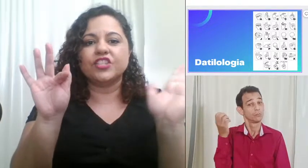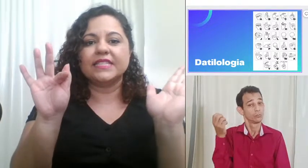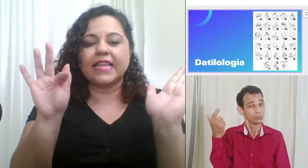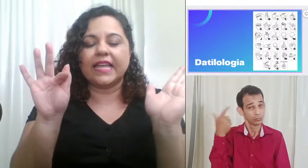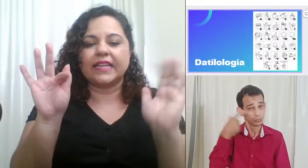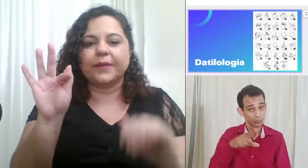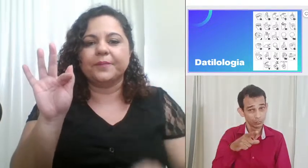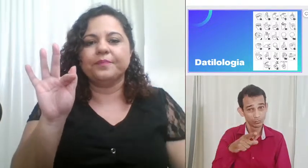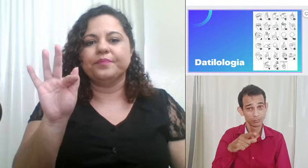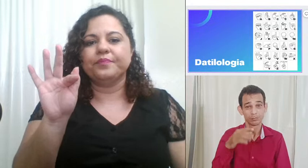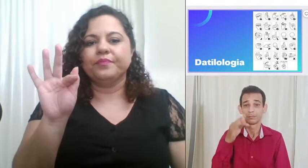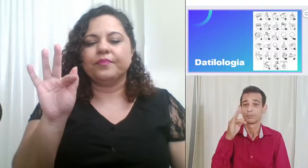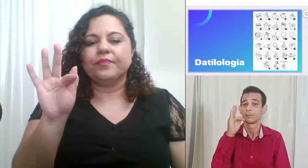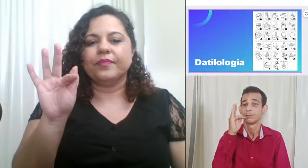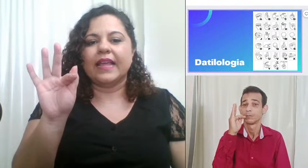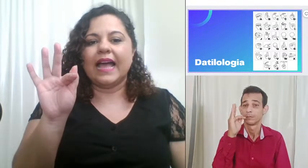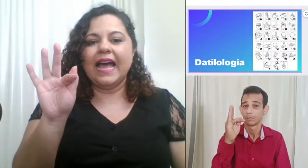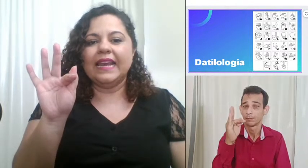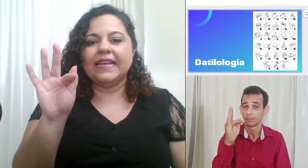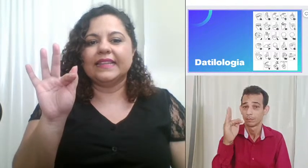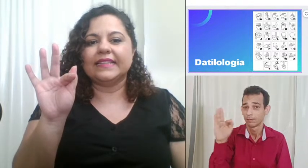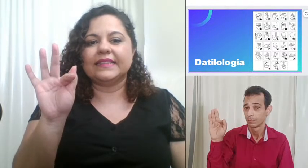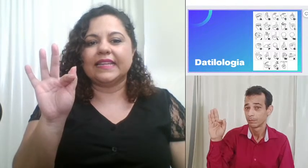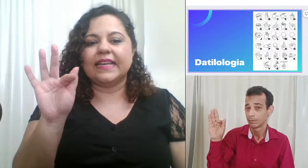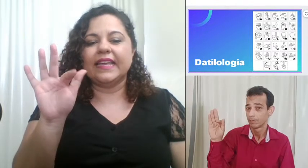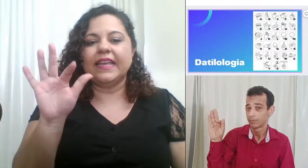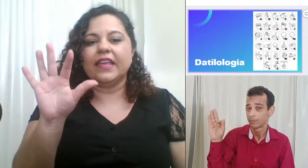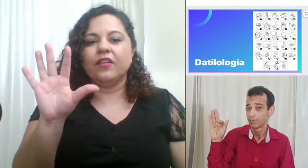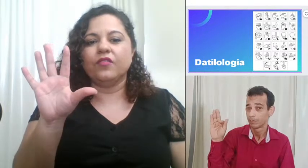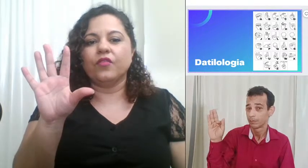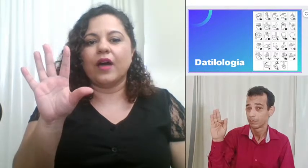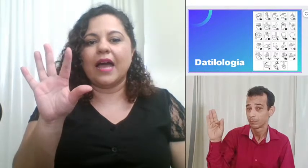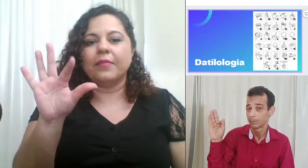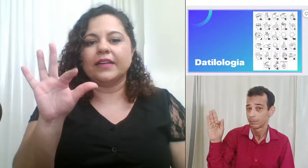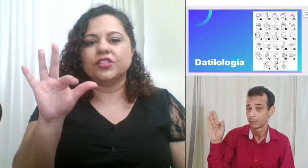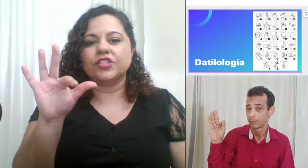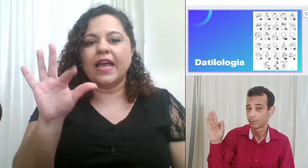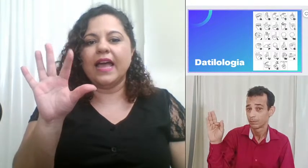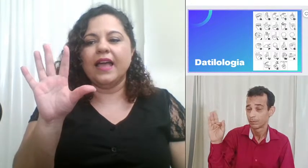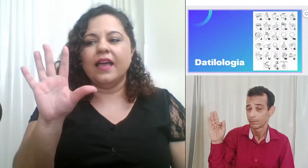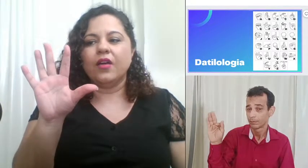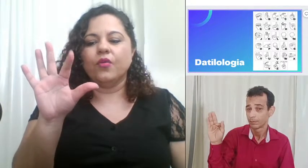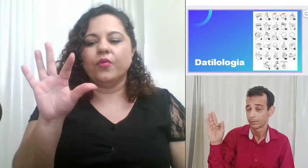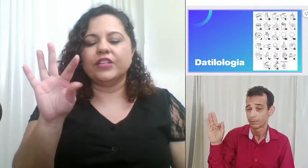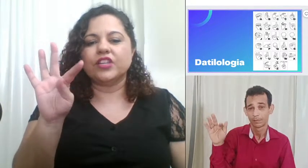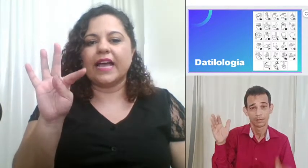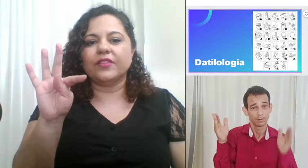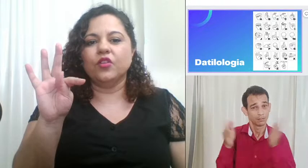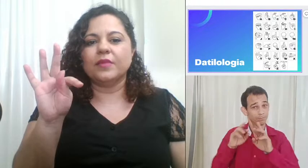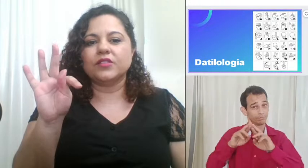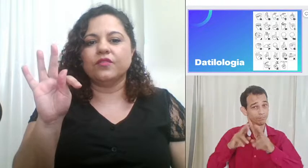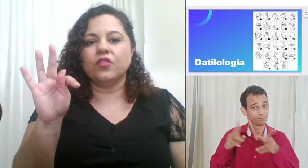externa a letra T eu vou abaixar o indicador mas eu vou